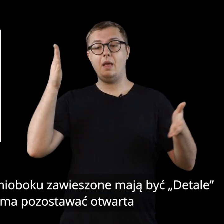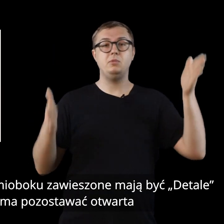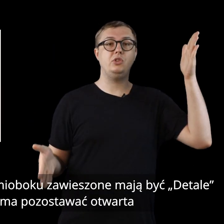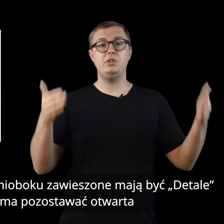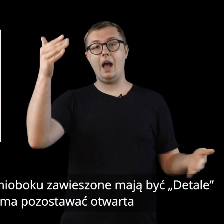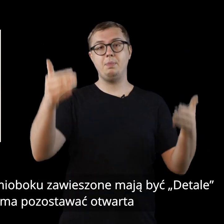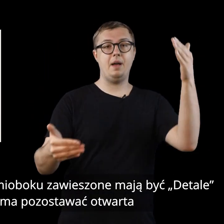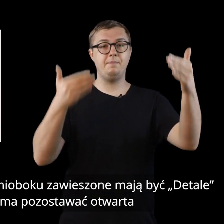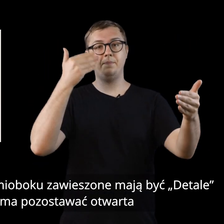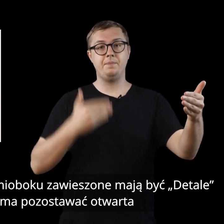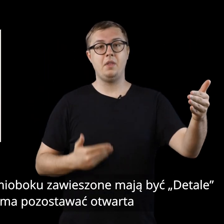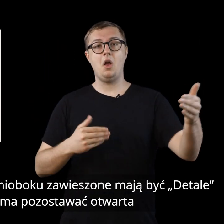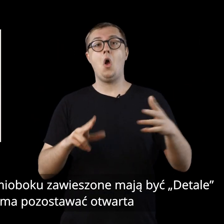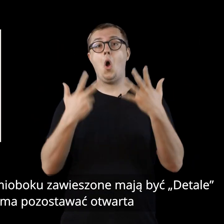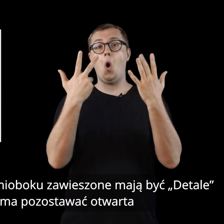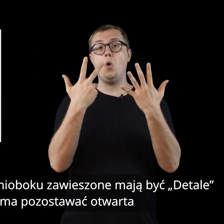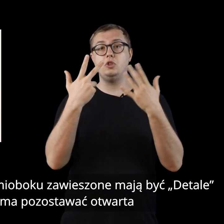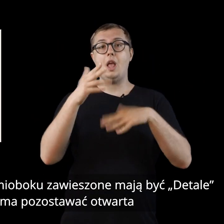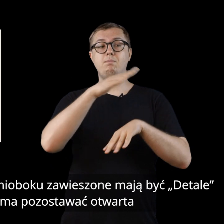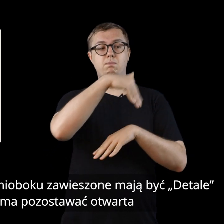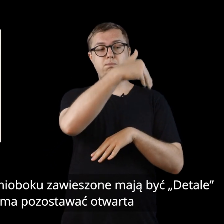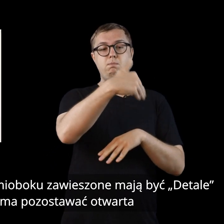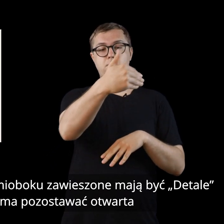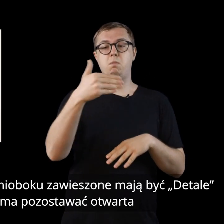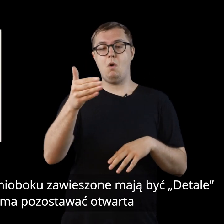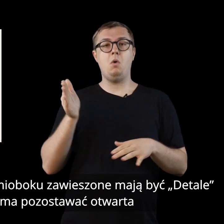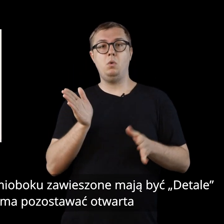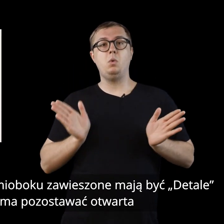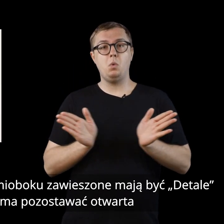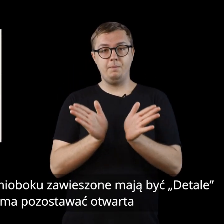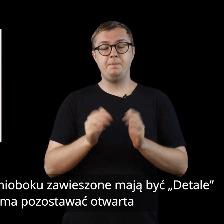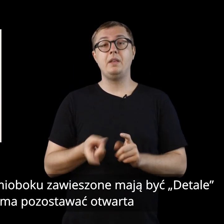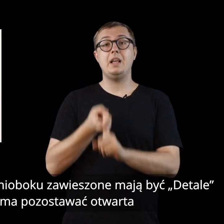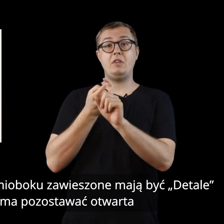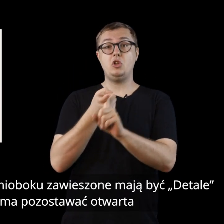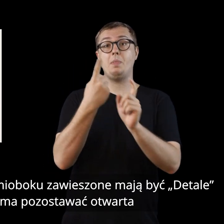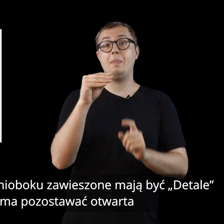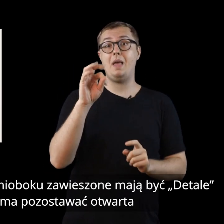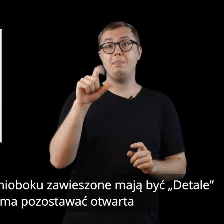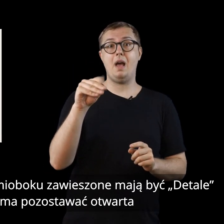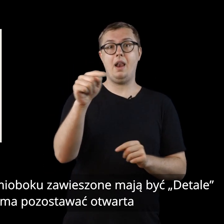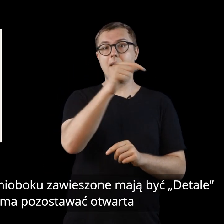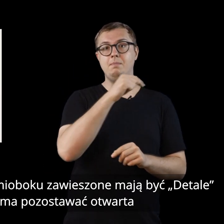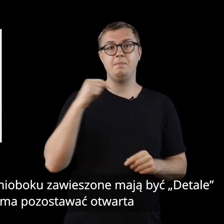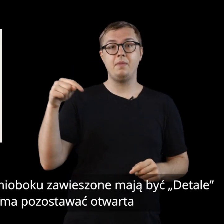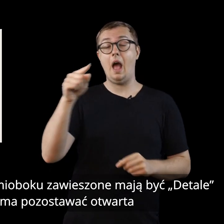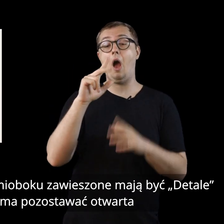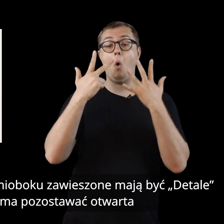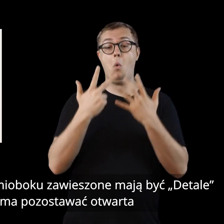Na siedmiu ścianach ośmioboku zawieszone mają być detale, zaś ósma ma pozostawać otwarta, na wieczność,